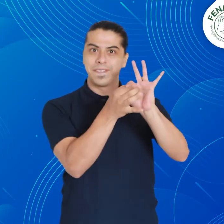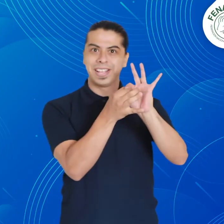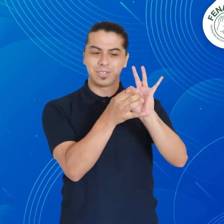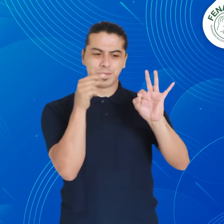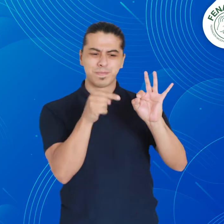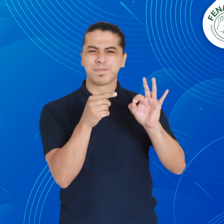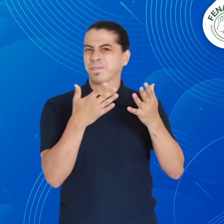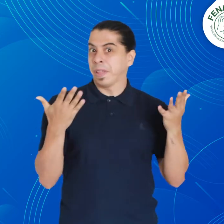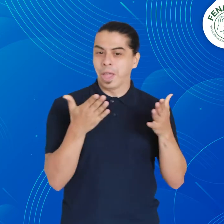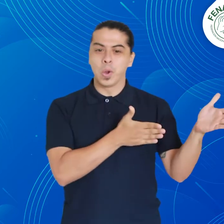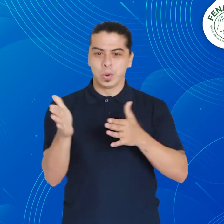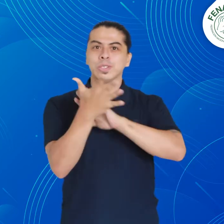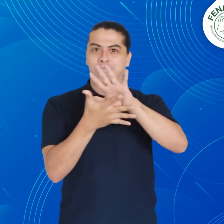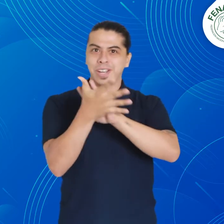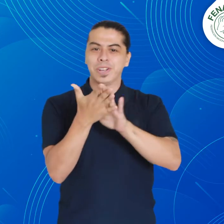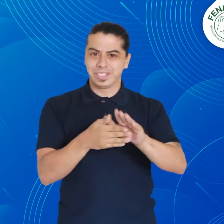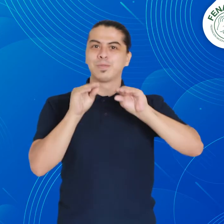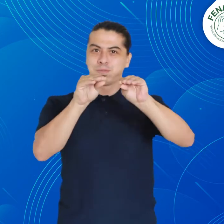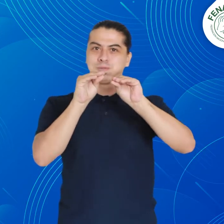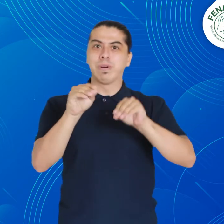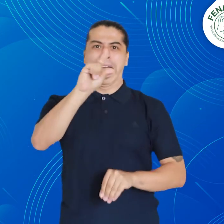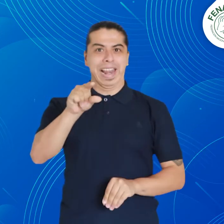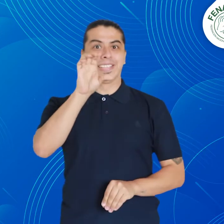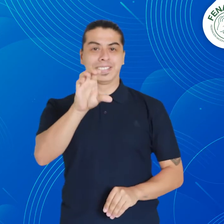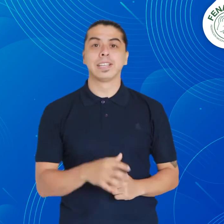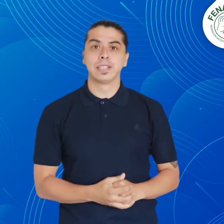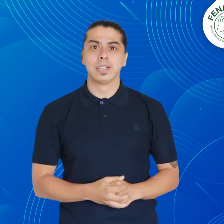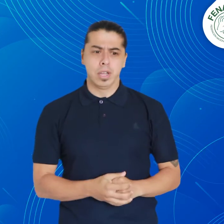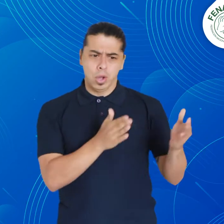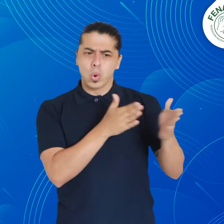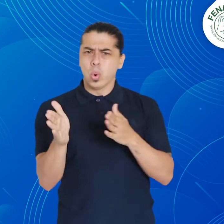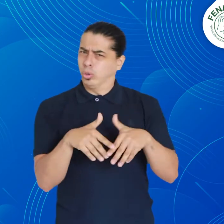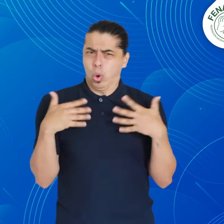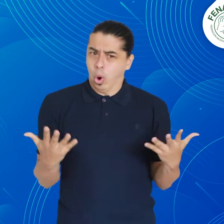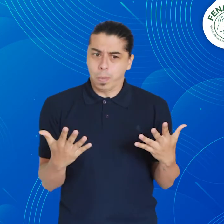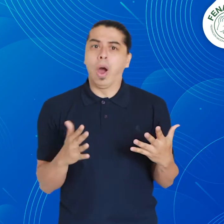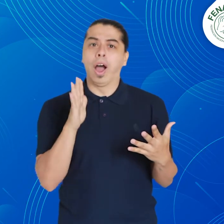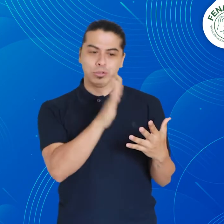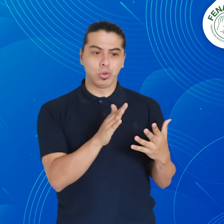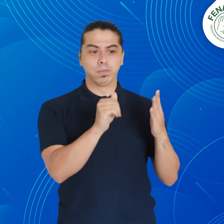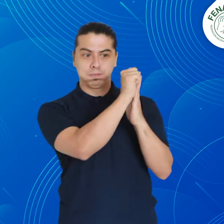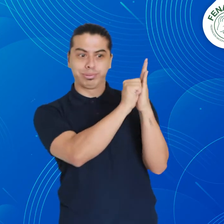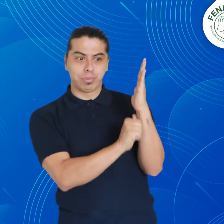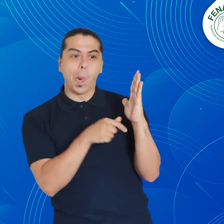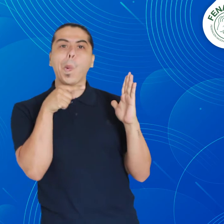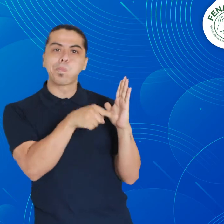Fenascol tiene estructurado un programa de enseñanza de lengua de señas colombiana. Este programa está